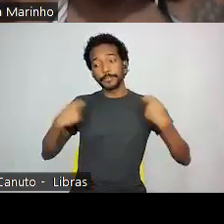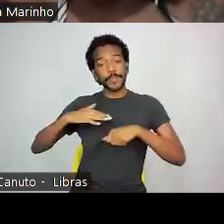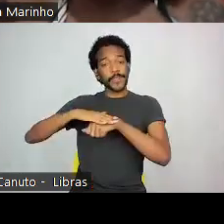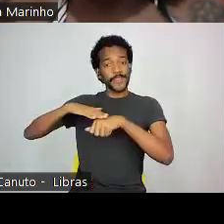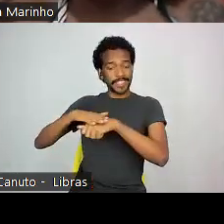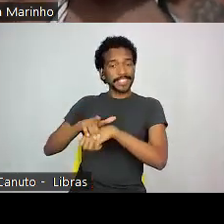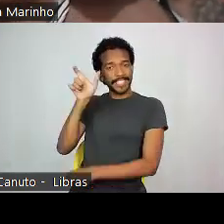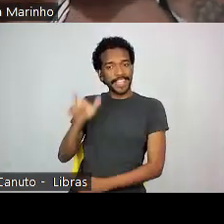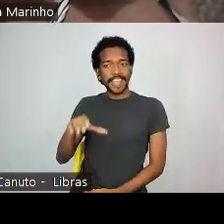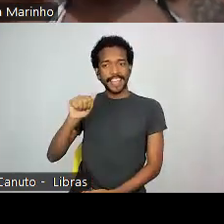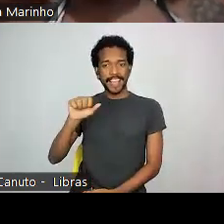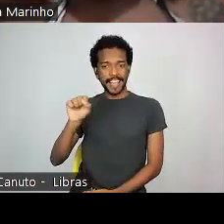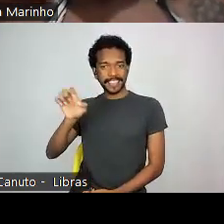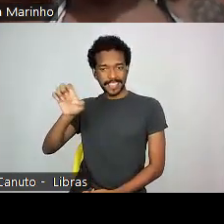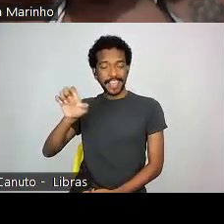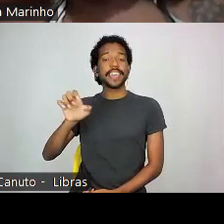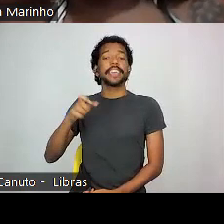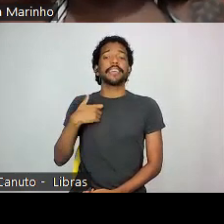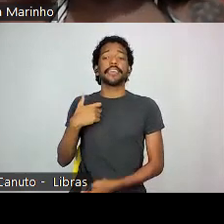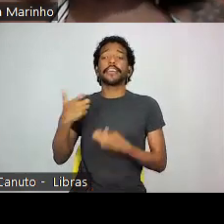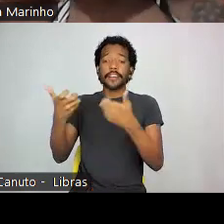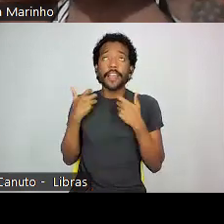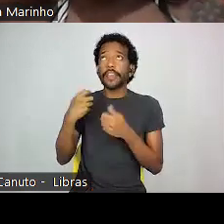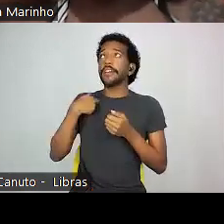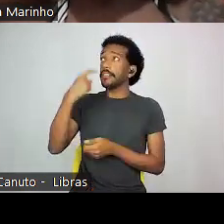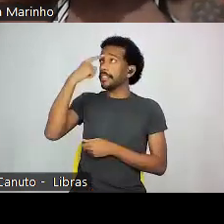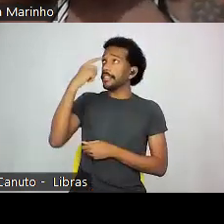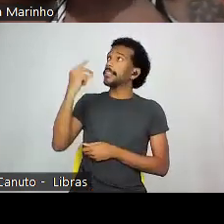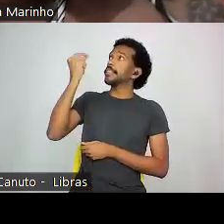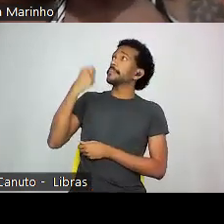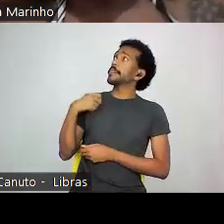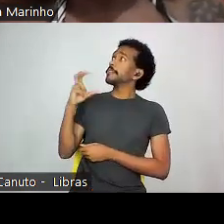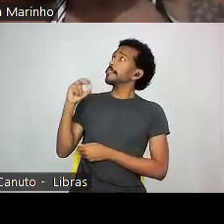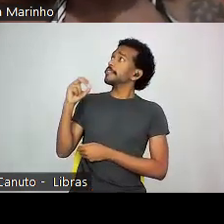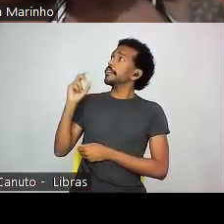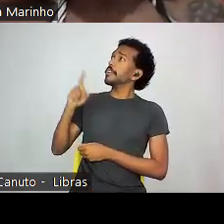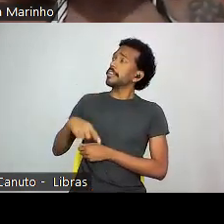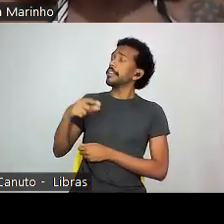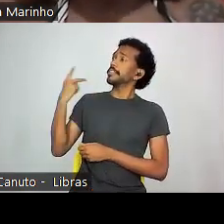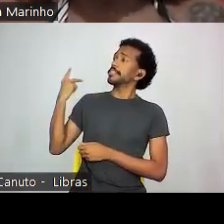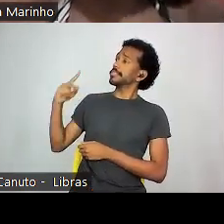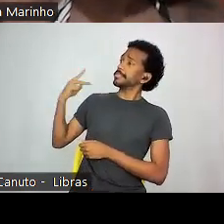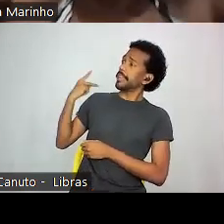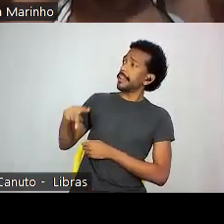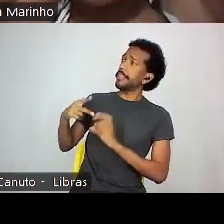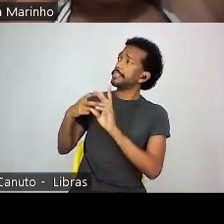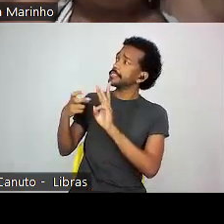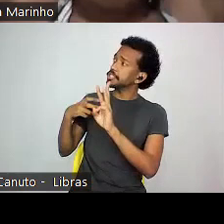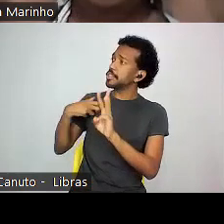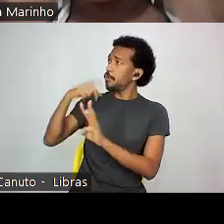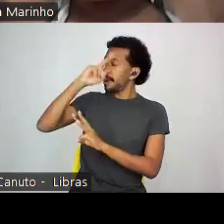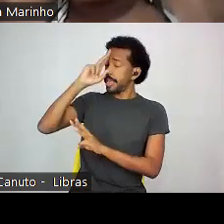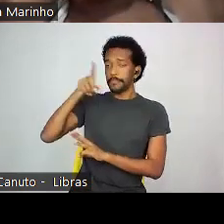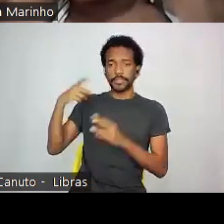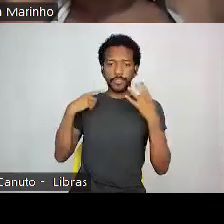recordando a fala de Cazé, vim me atentar que a minha avó era minha bisavó indígena por causa do cabelo dela, que eu me lembro quando eu era criança ela tinha um super